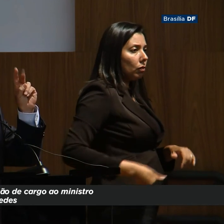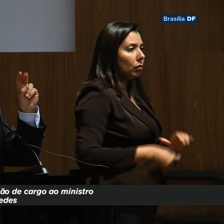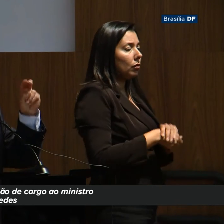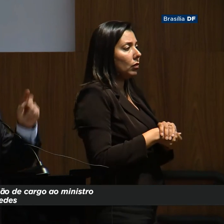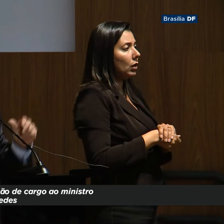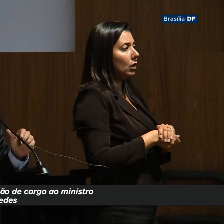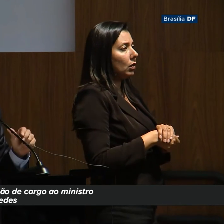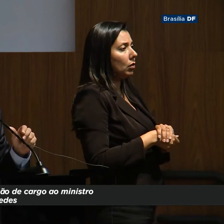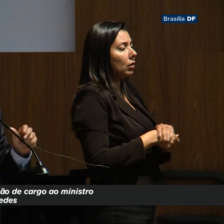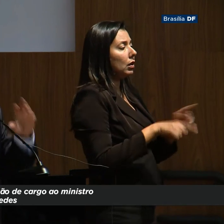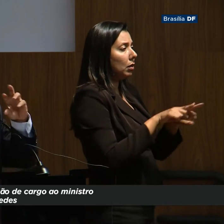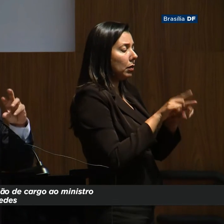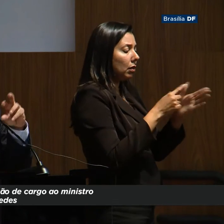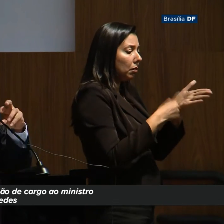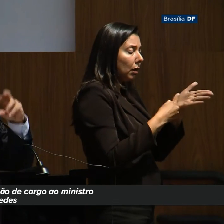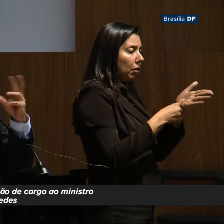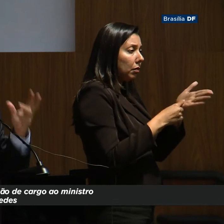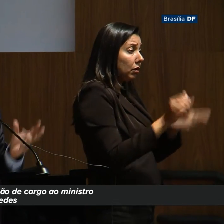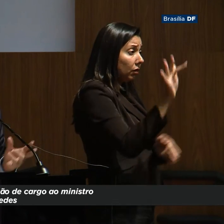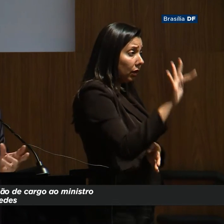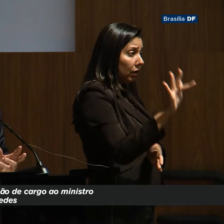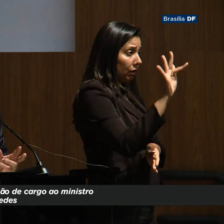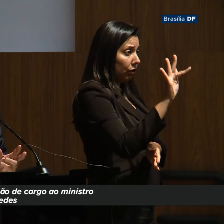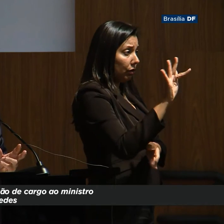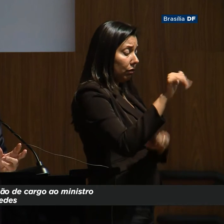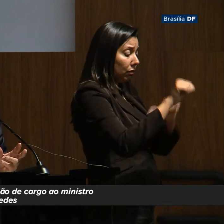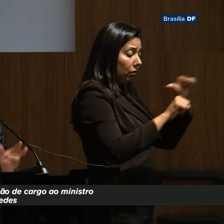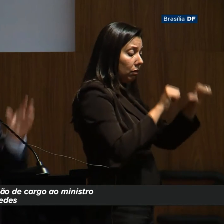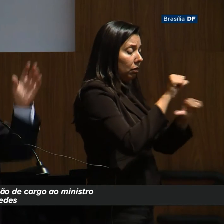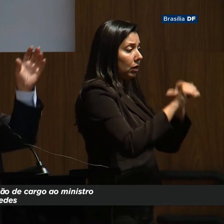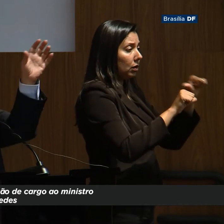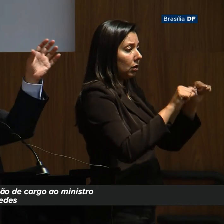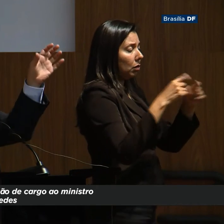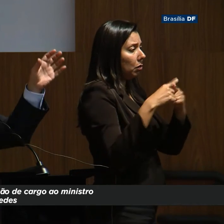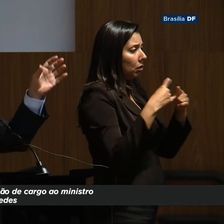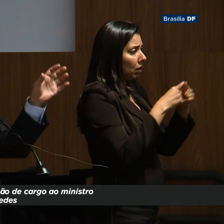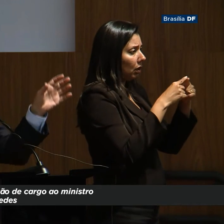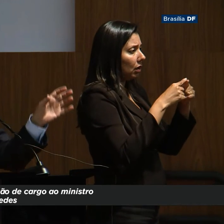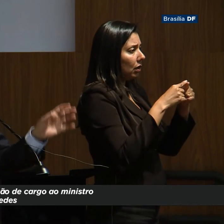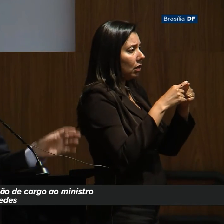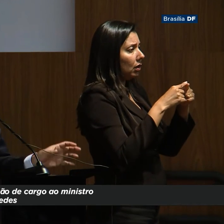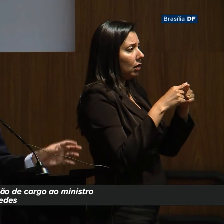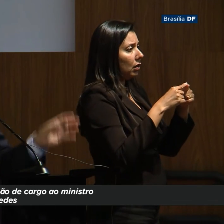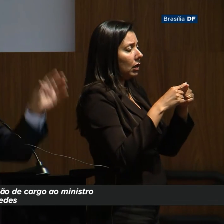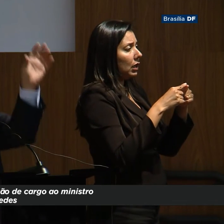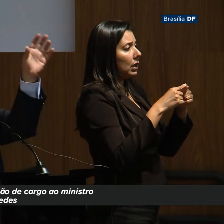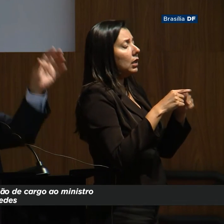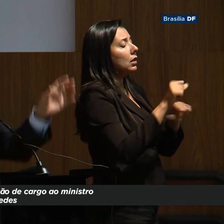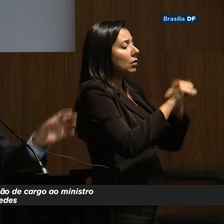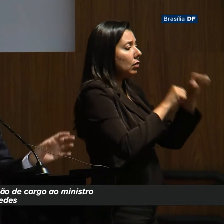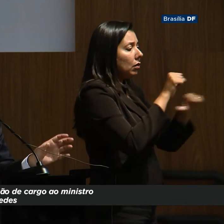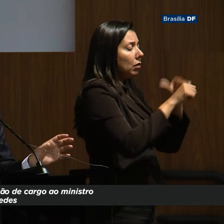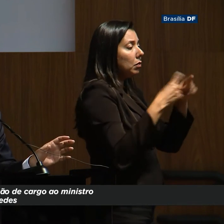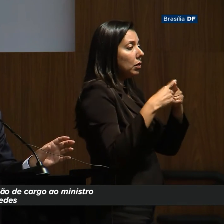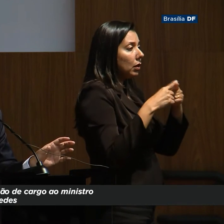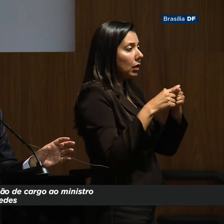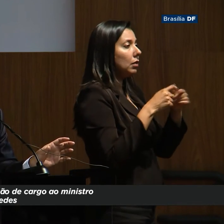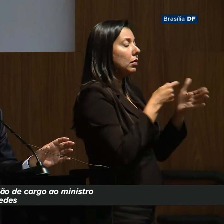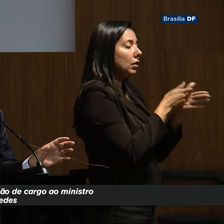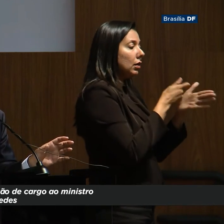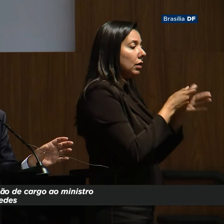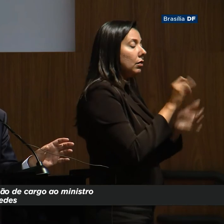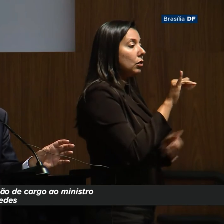segundo o Pacto Federativo, esse é o algoritmo de transformação. Como é que transforma de um regime politicamente fechado que investiu em infraestrutura